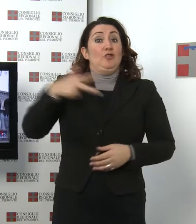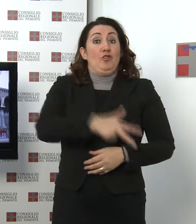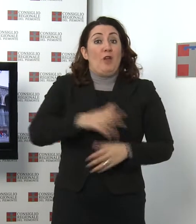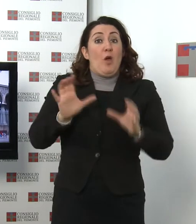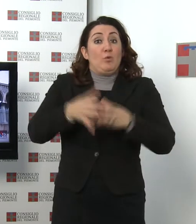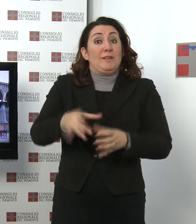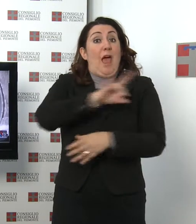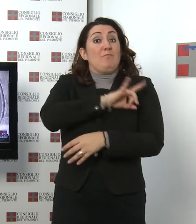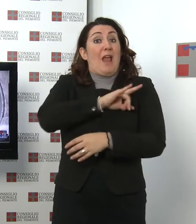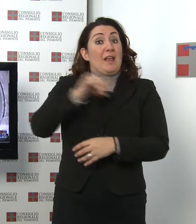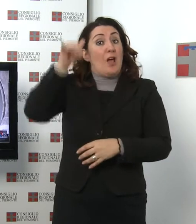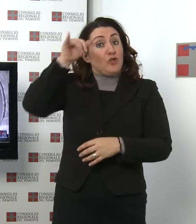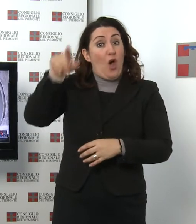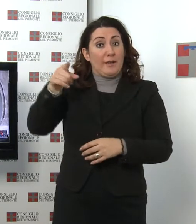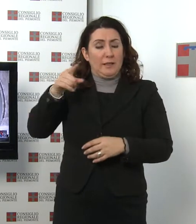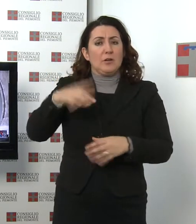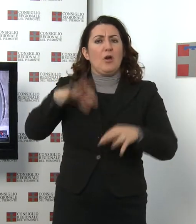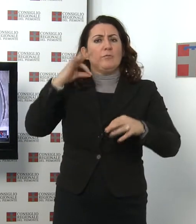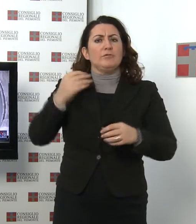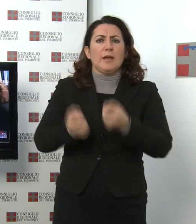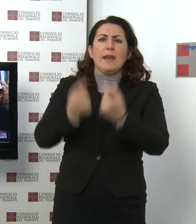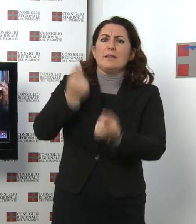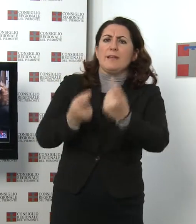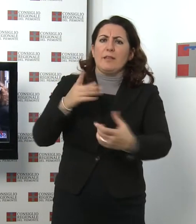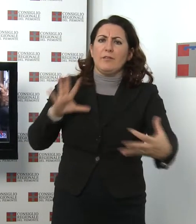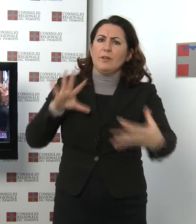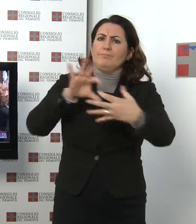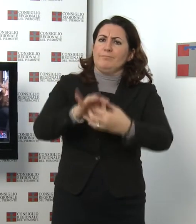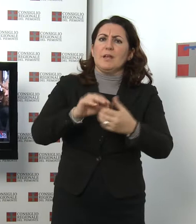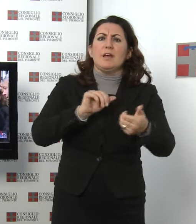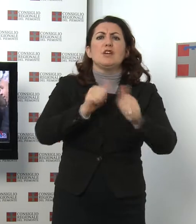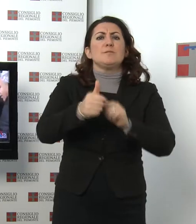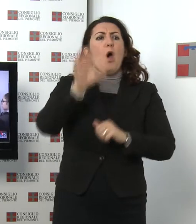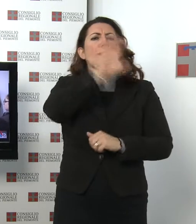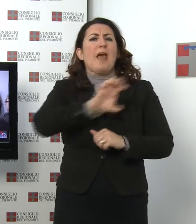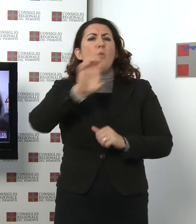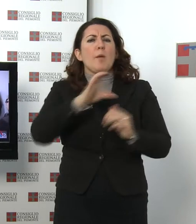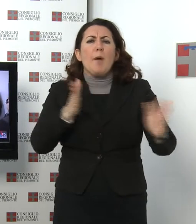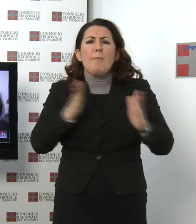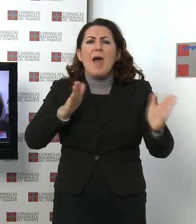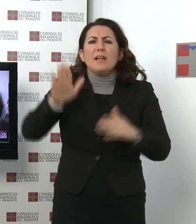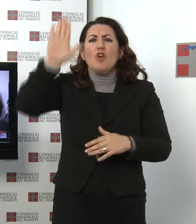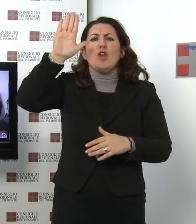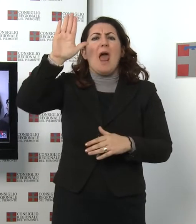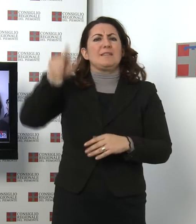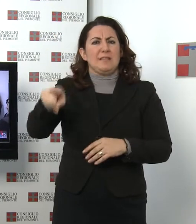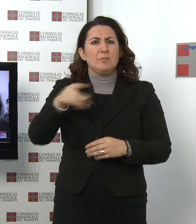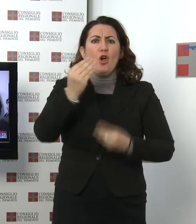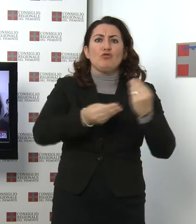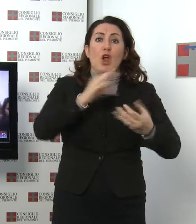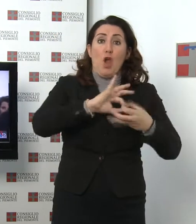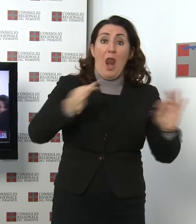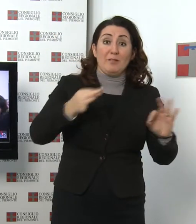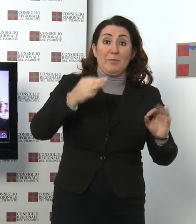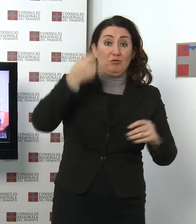Ebraica di Torino, il ciclo di iniziative connesse con la mostra Lo Sport Europeo sotto il Nazismo, dai giochi olimpici di Berlino ai giochi